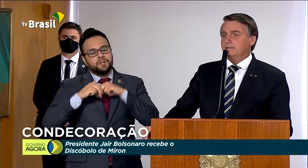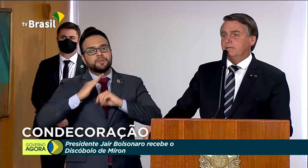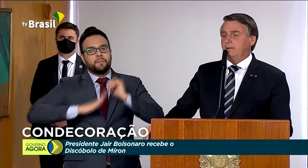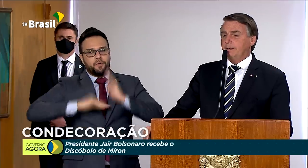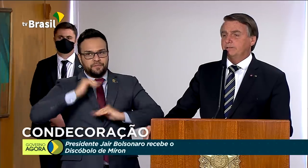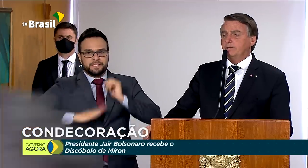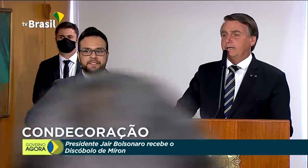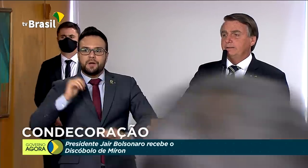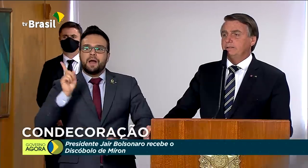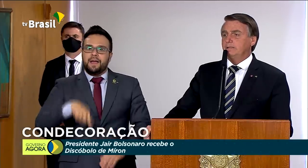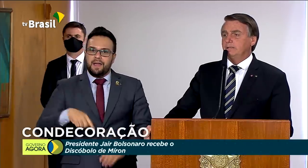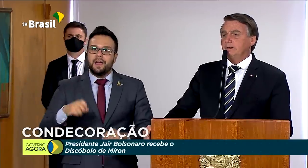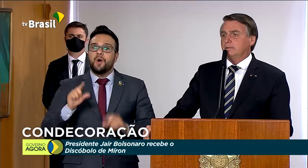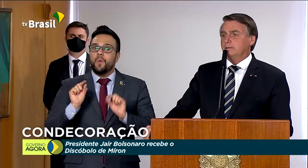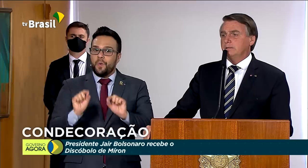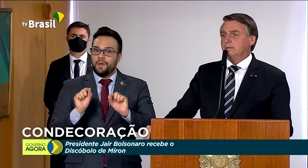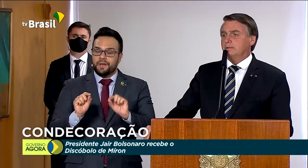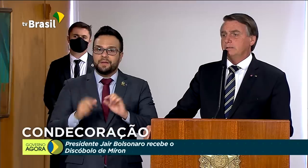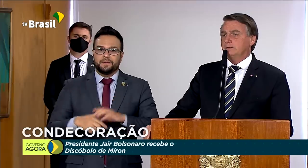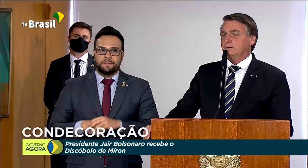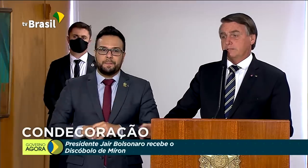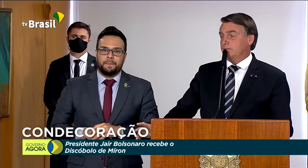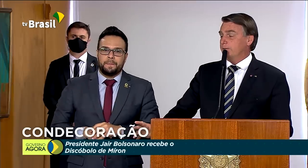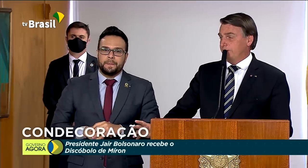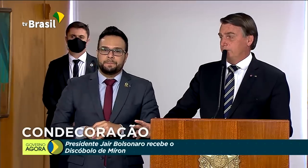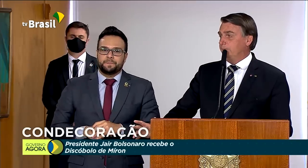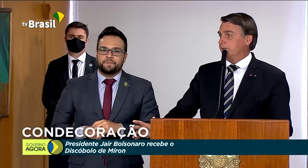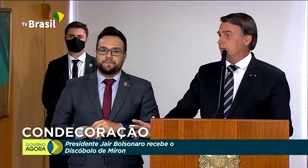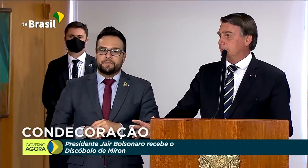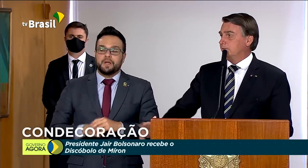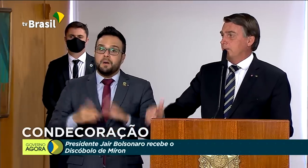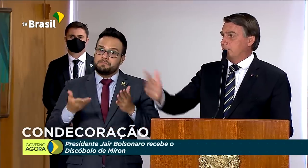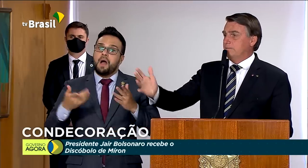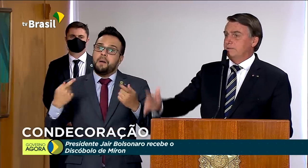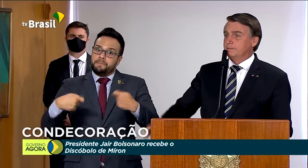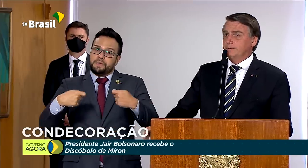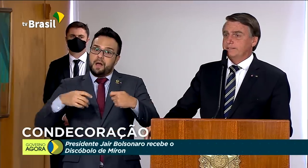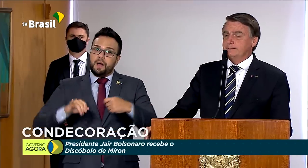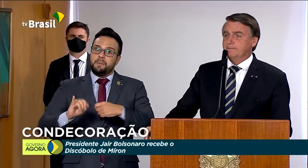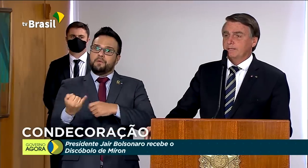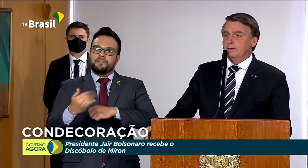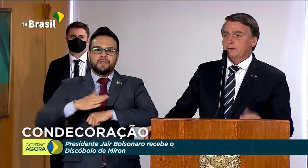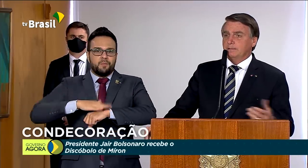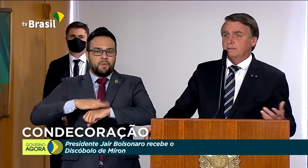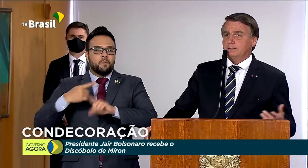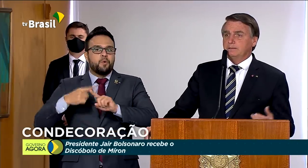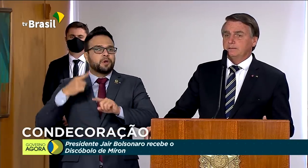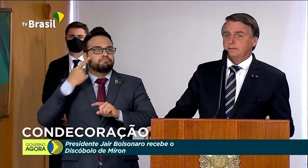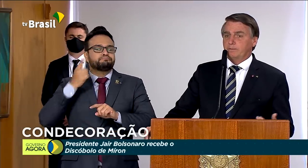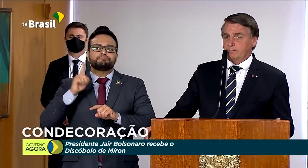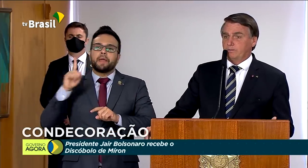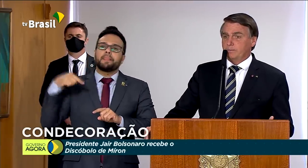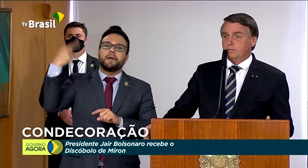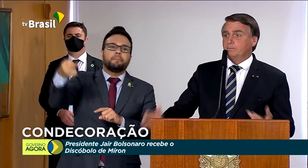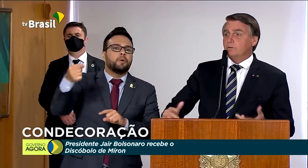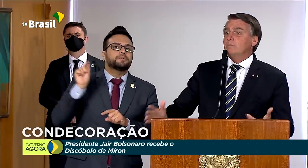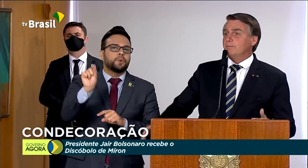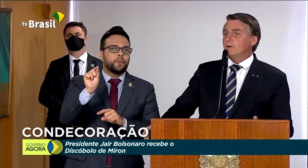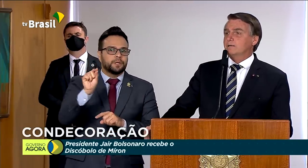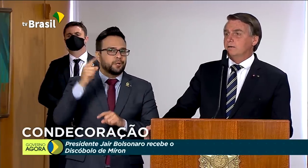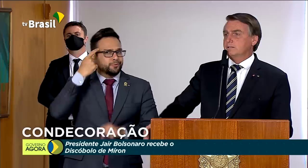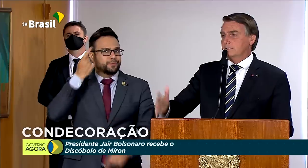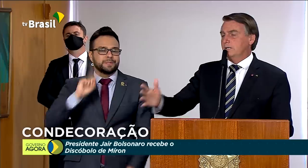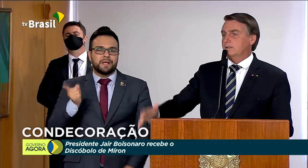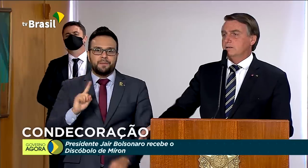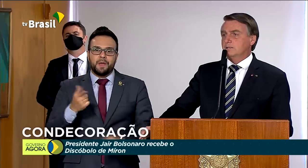realmente é meritória e nós temos que aproveitar o momento. A não sabe quem vai vir depois, né. E aproveitar o momento por